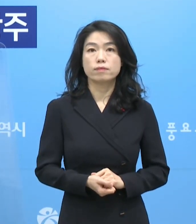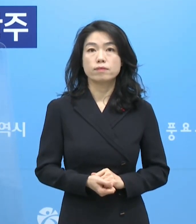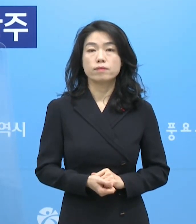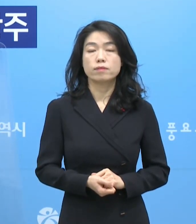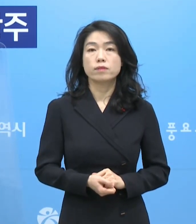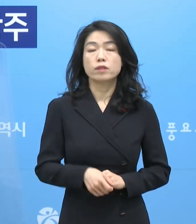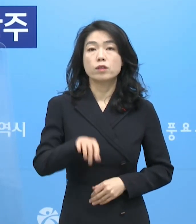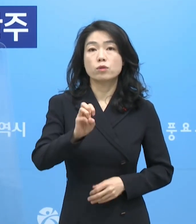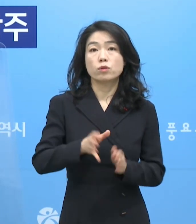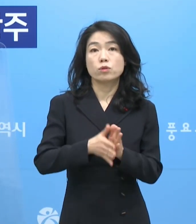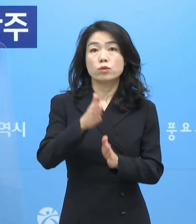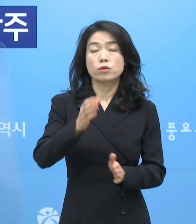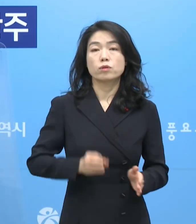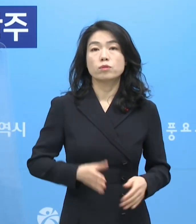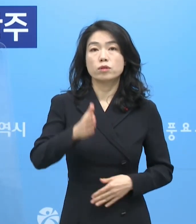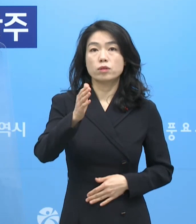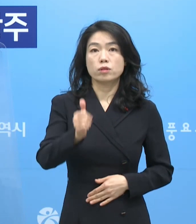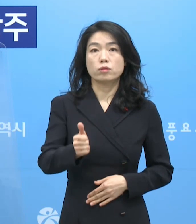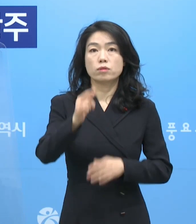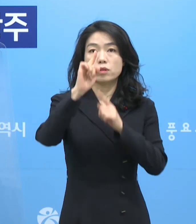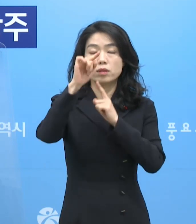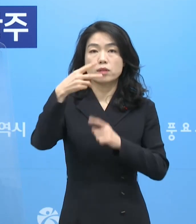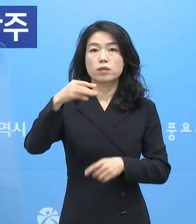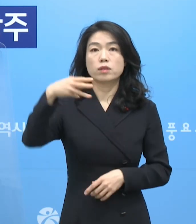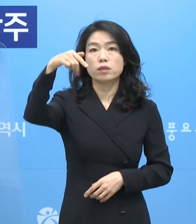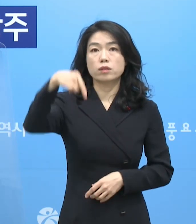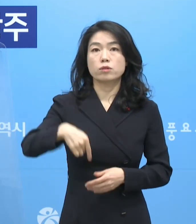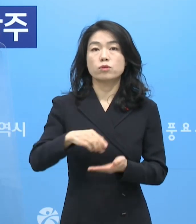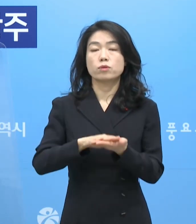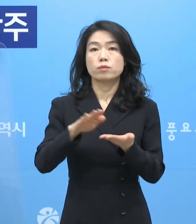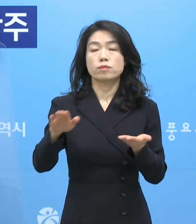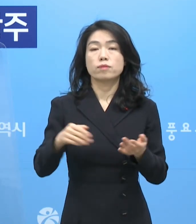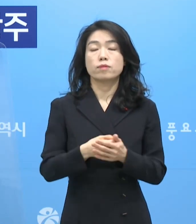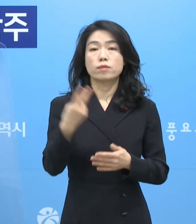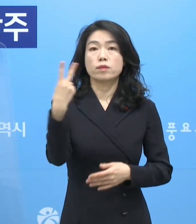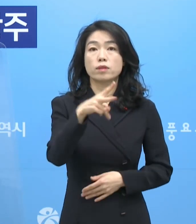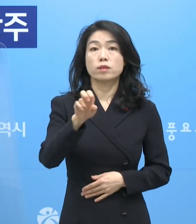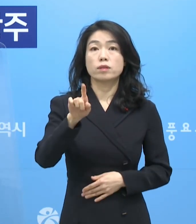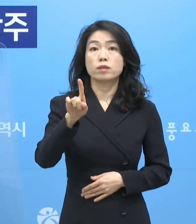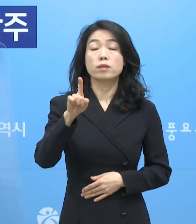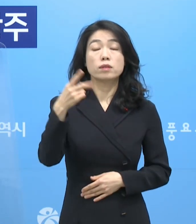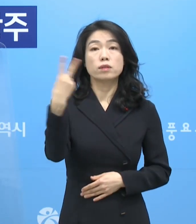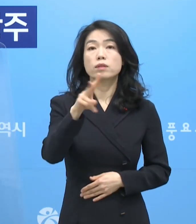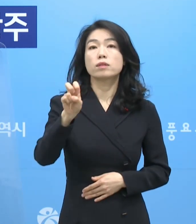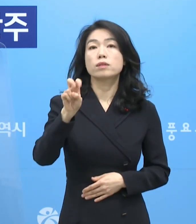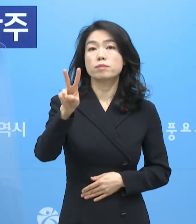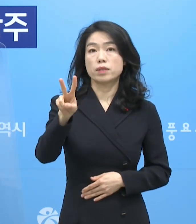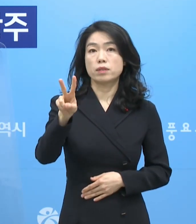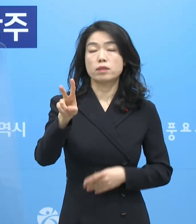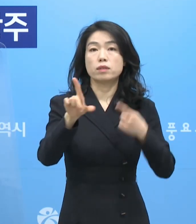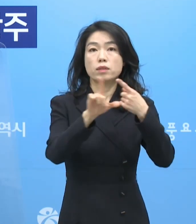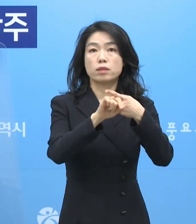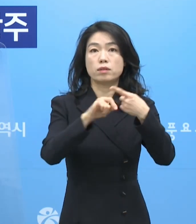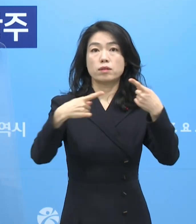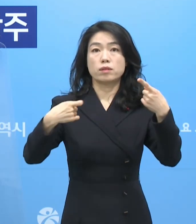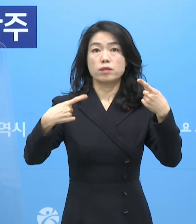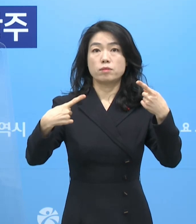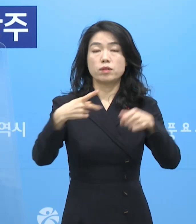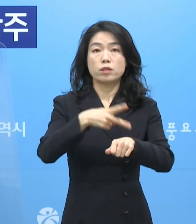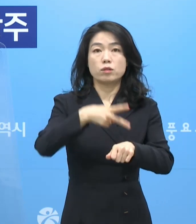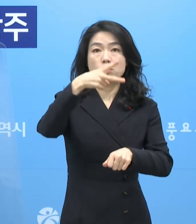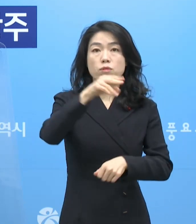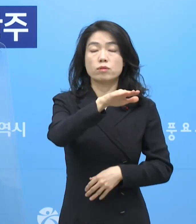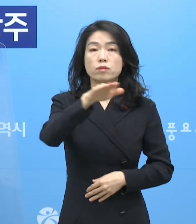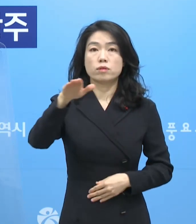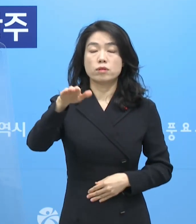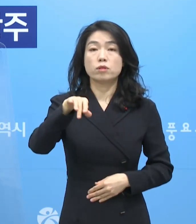강주광역시 복지건강국장 이달주입니다. 2022년 1월 11일 14시